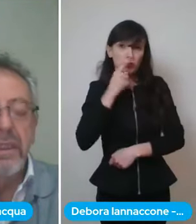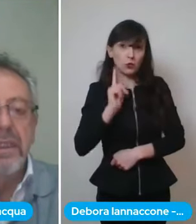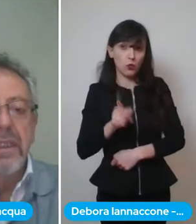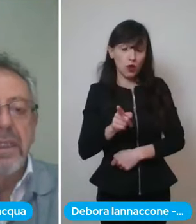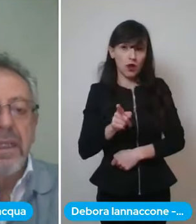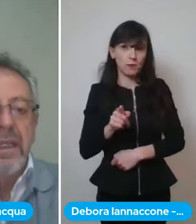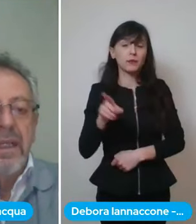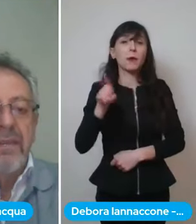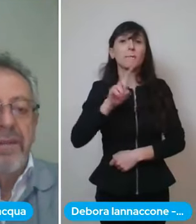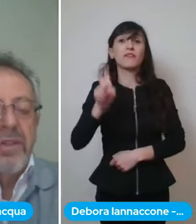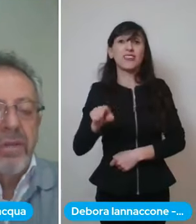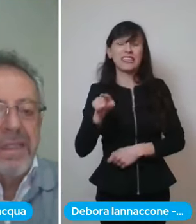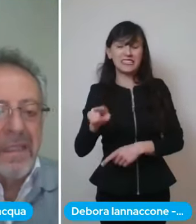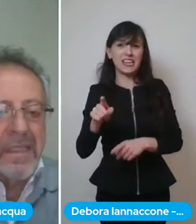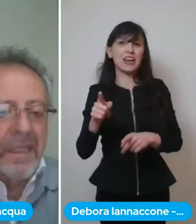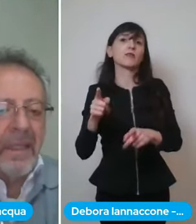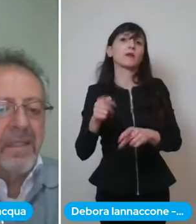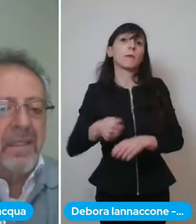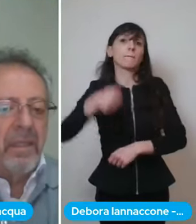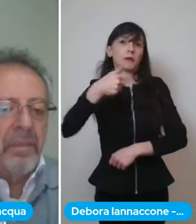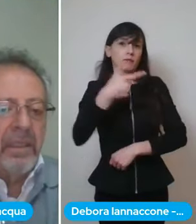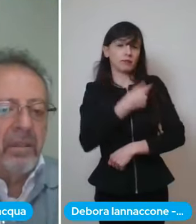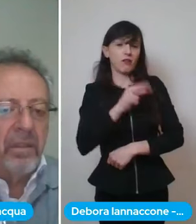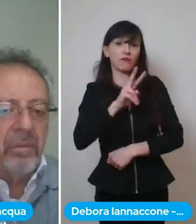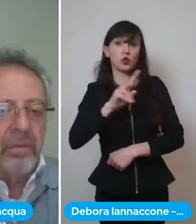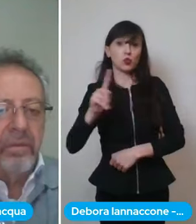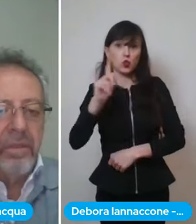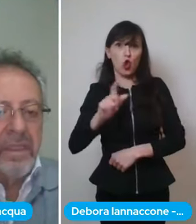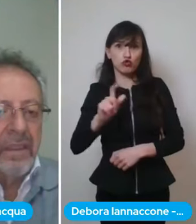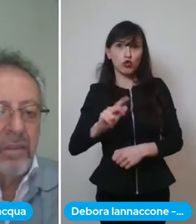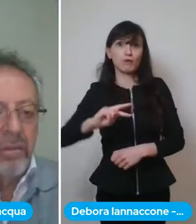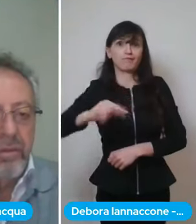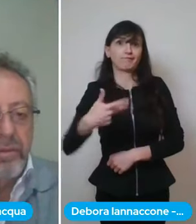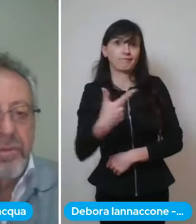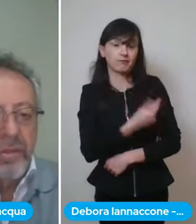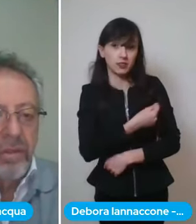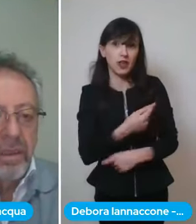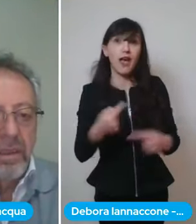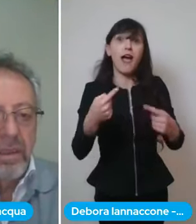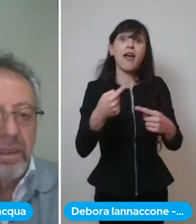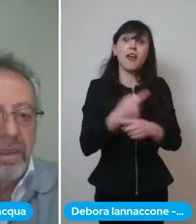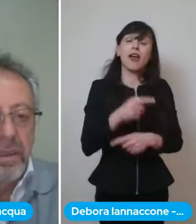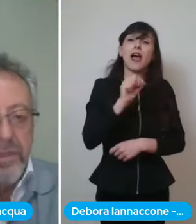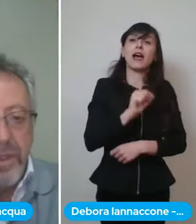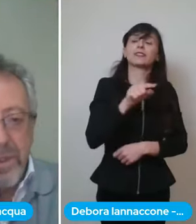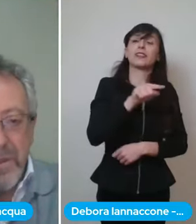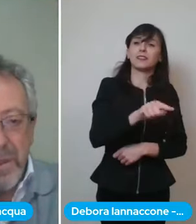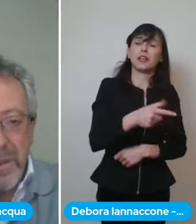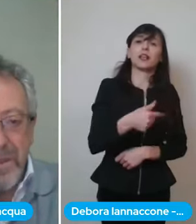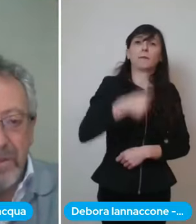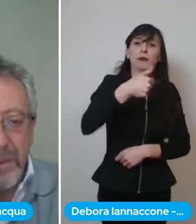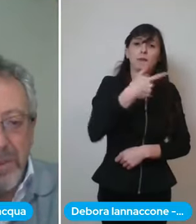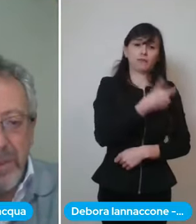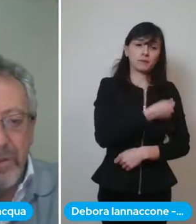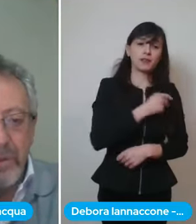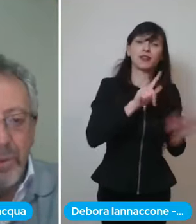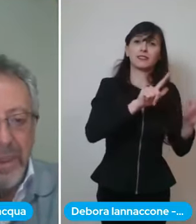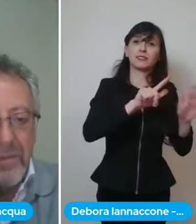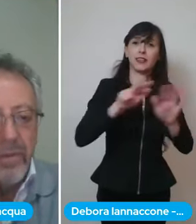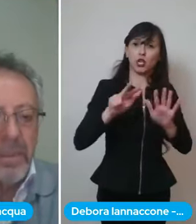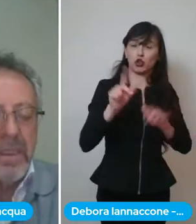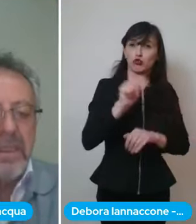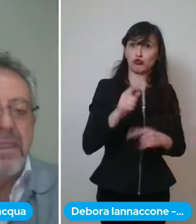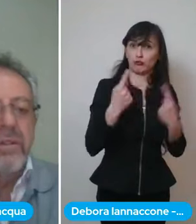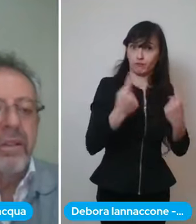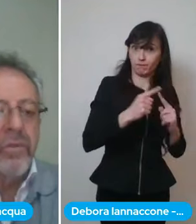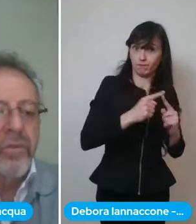giorni il vaccino astrazeneca si ripete dopo 78 giorni il johnson johnson come dicevo è un